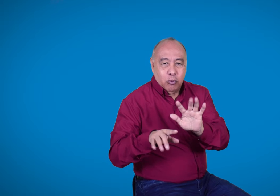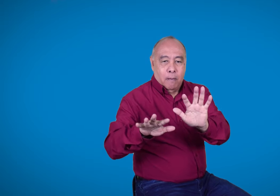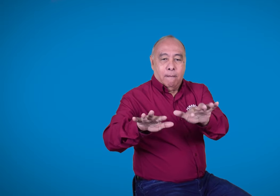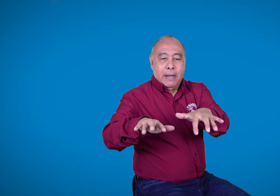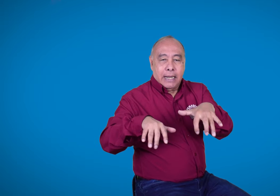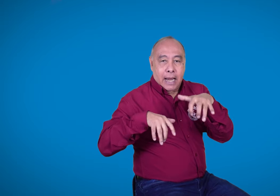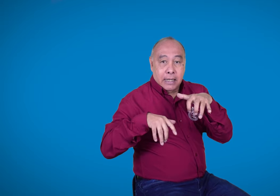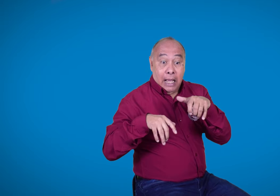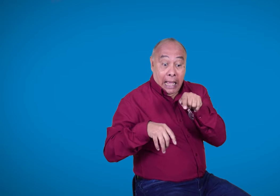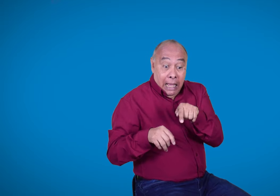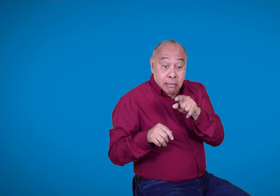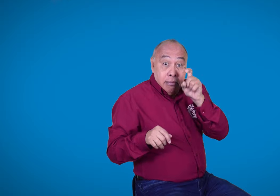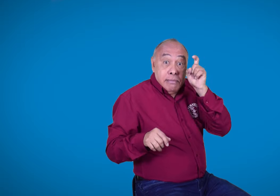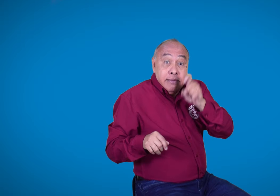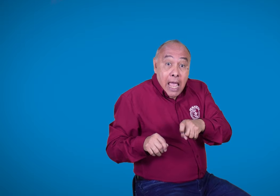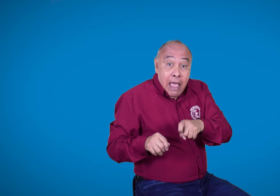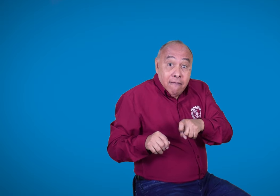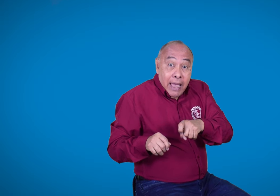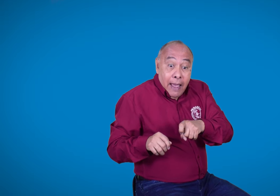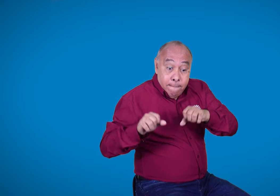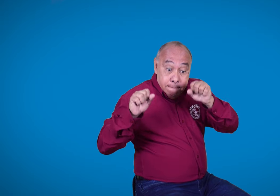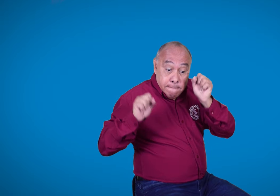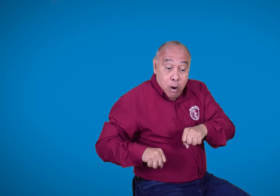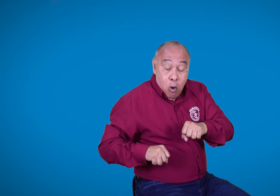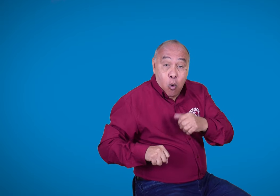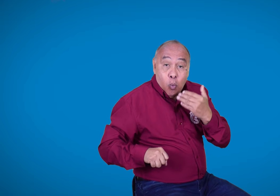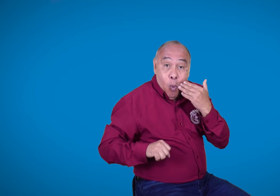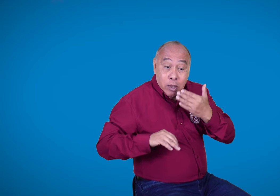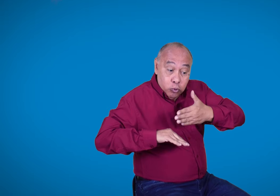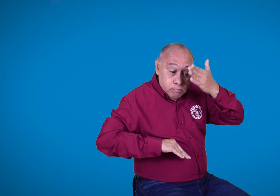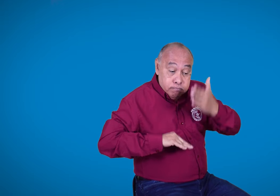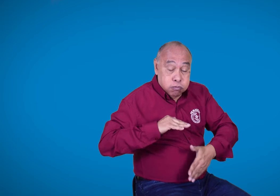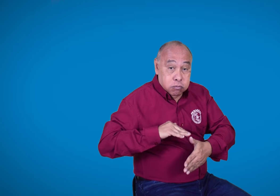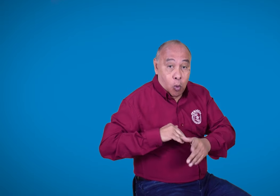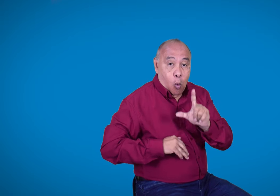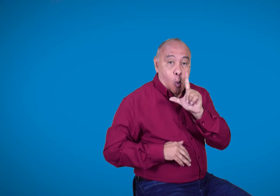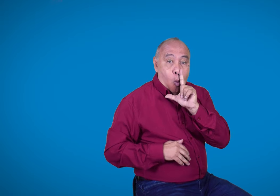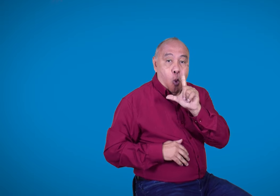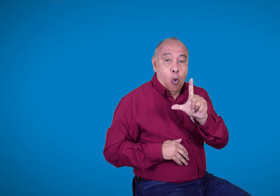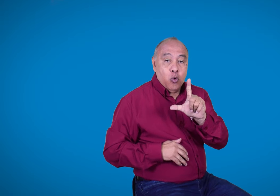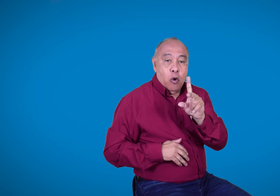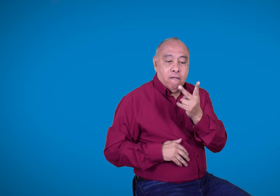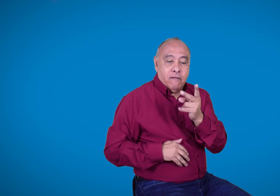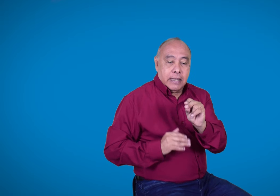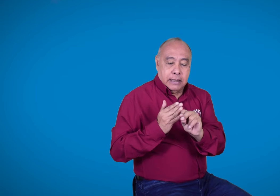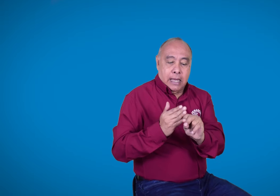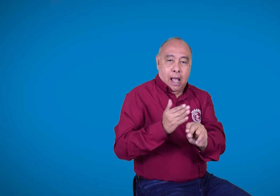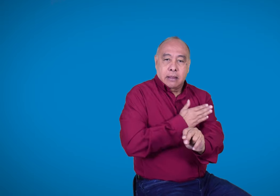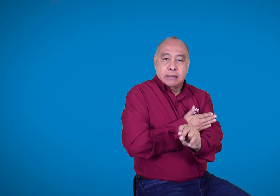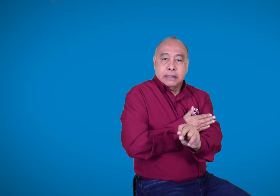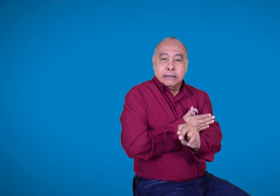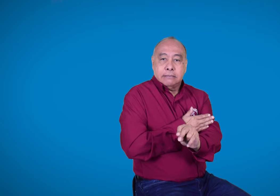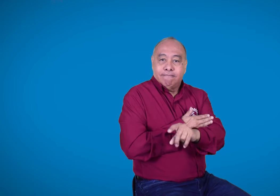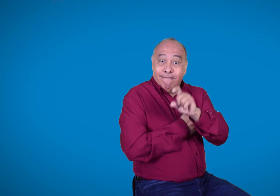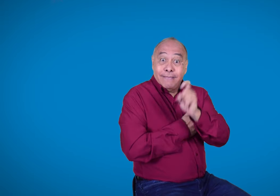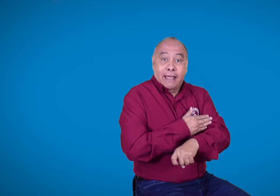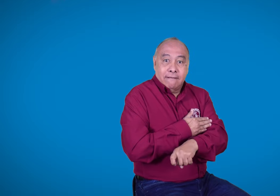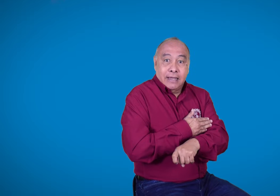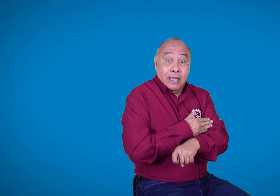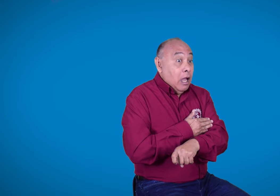año. Si esto no pasa, el proyecto corre el riesgo de ser archivado de nuevo, lo que es nuestra preocupación.